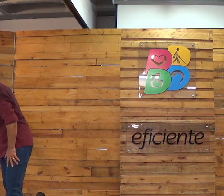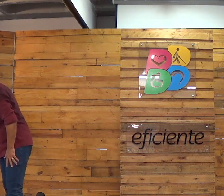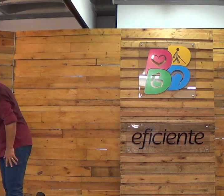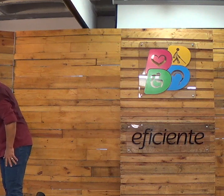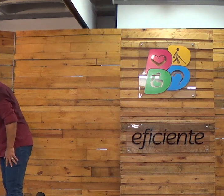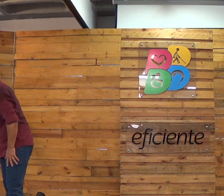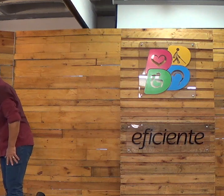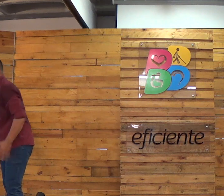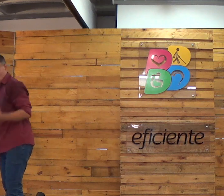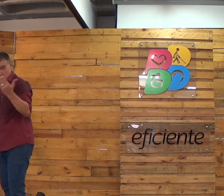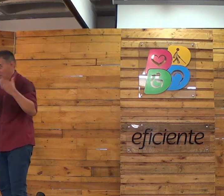você receberá a recompensa.